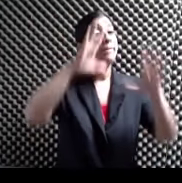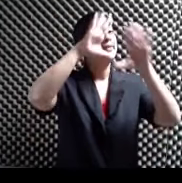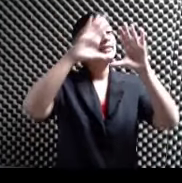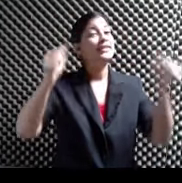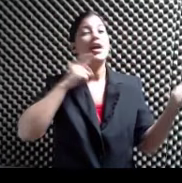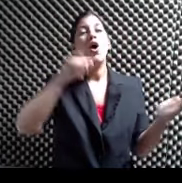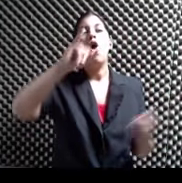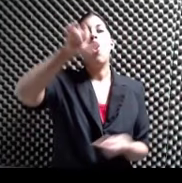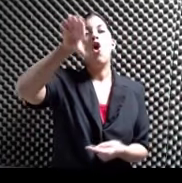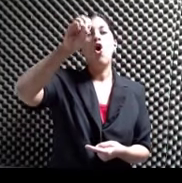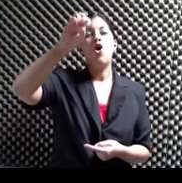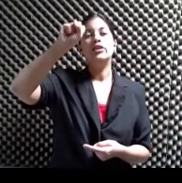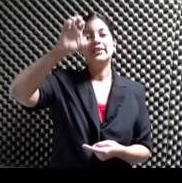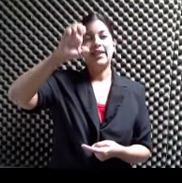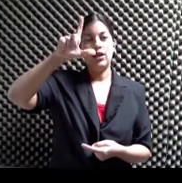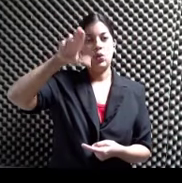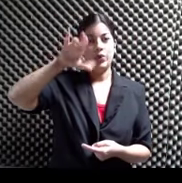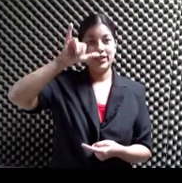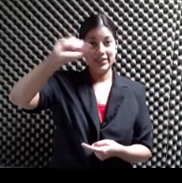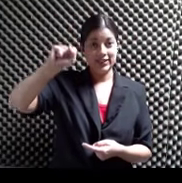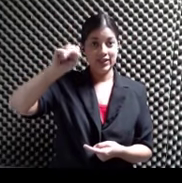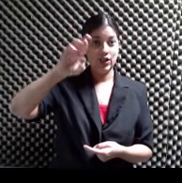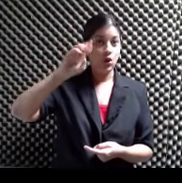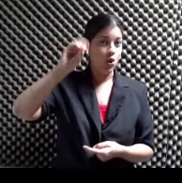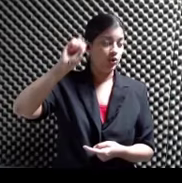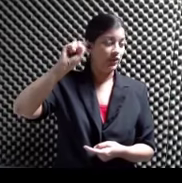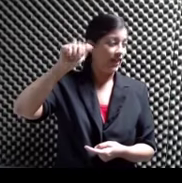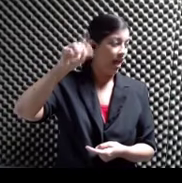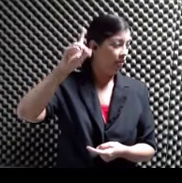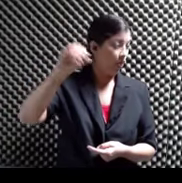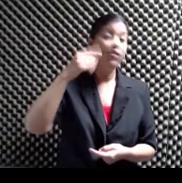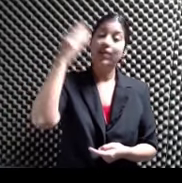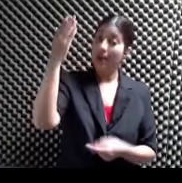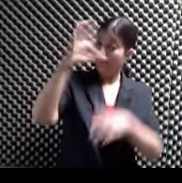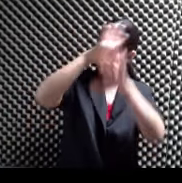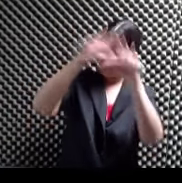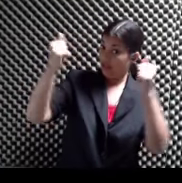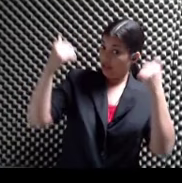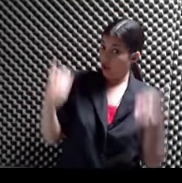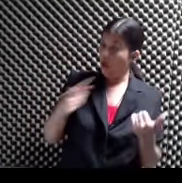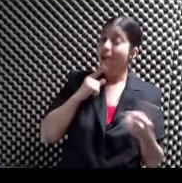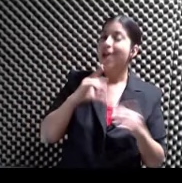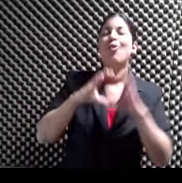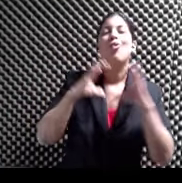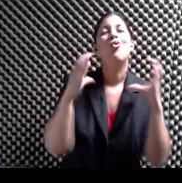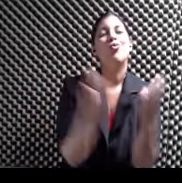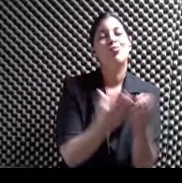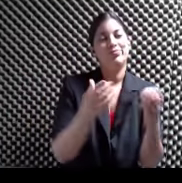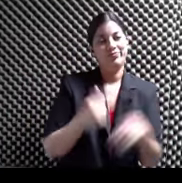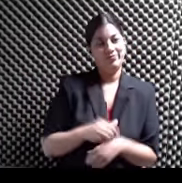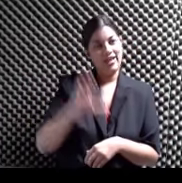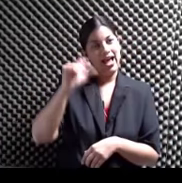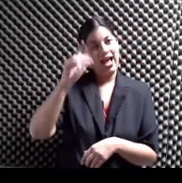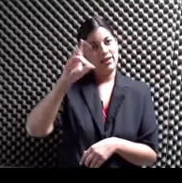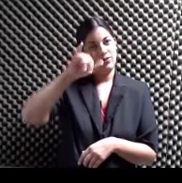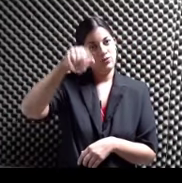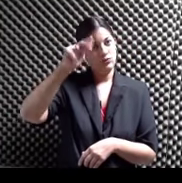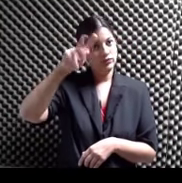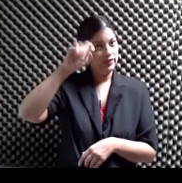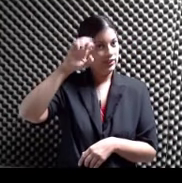José Luis Rosado José Luis Rosado Manzanet Es el presidente actual Del club Del club de ajunteños Y luego